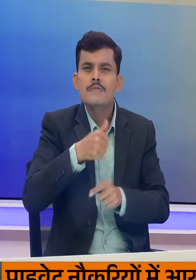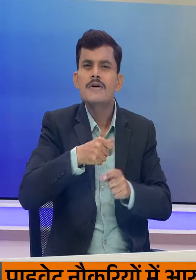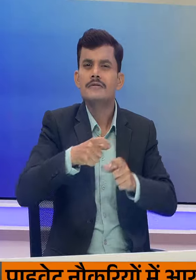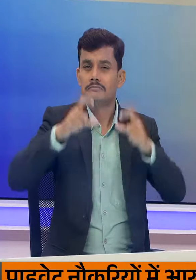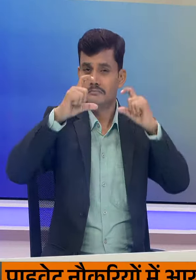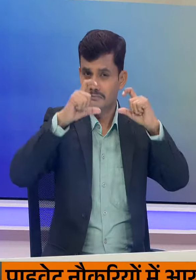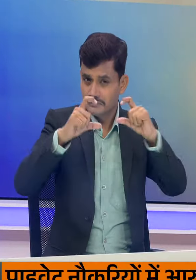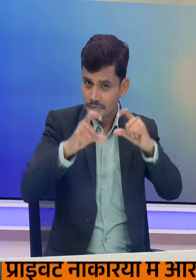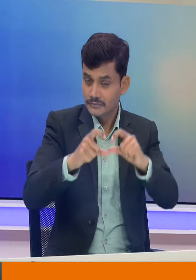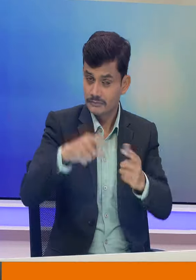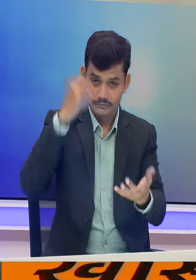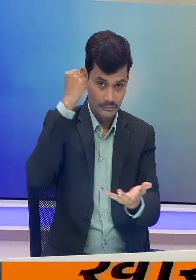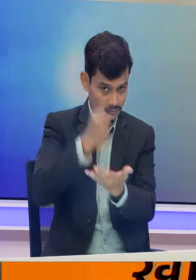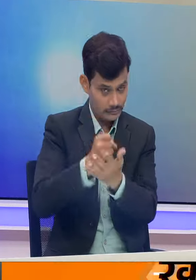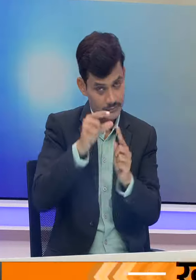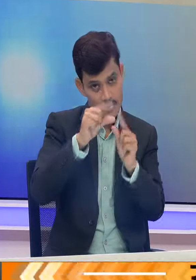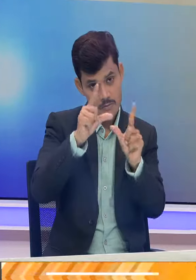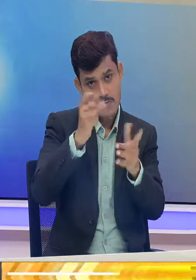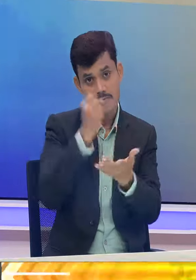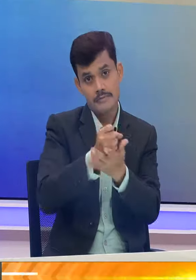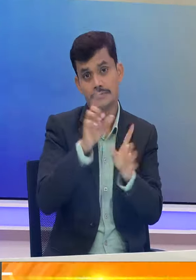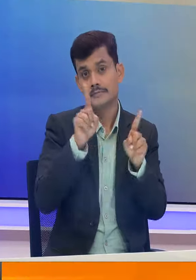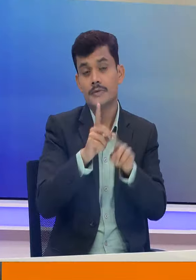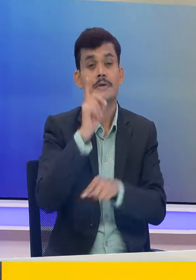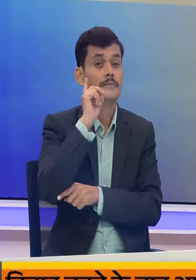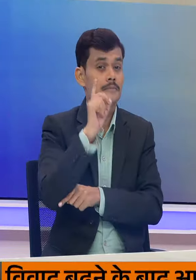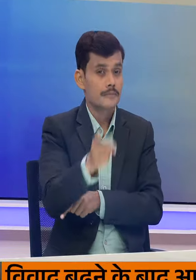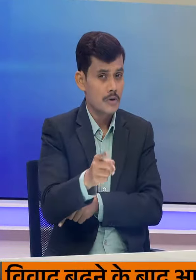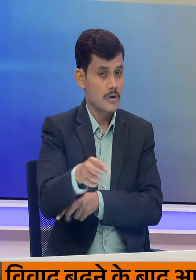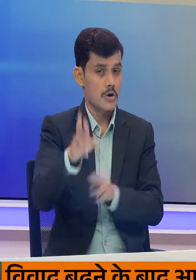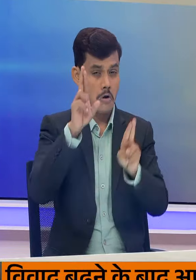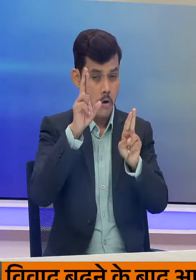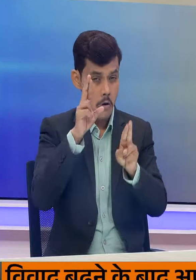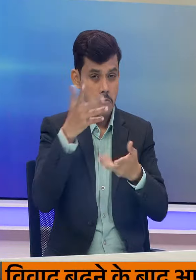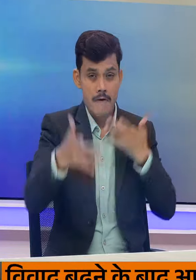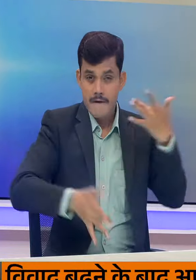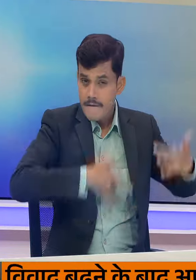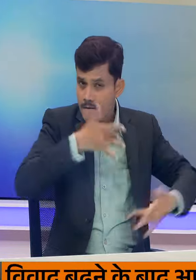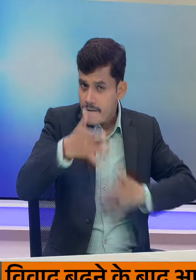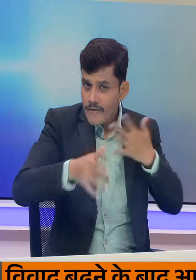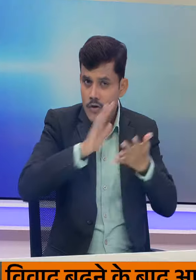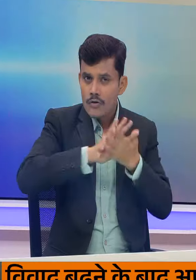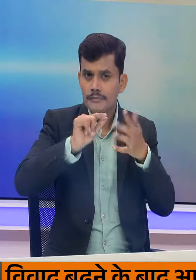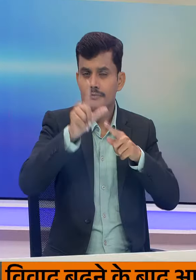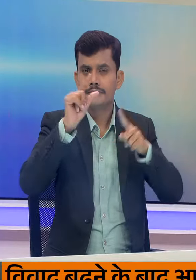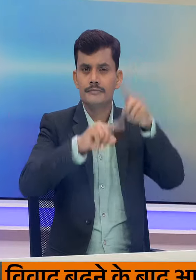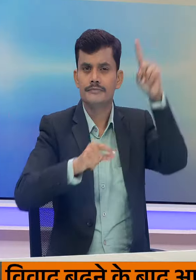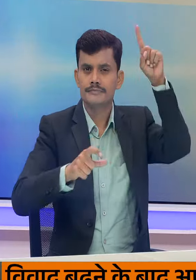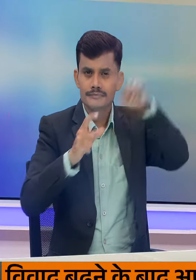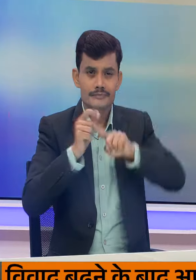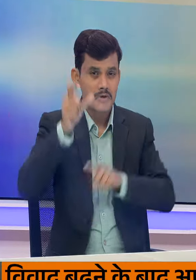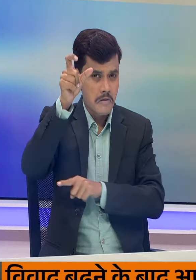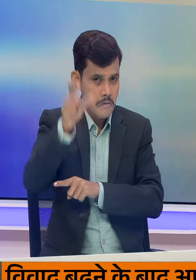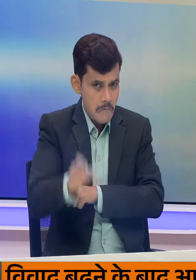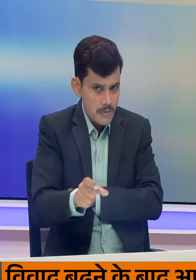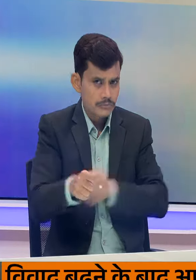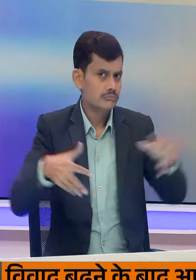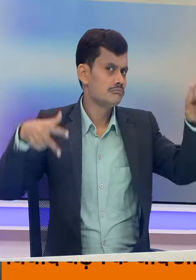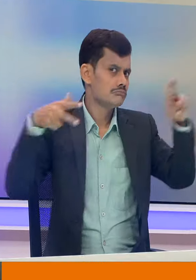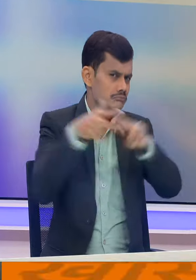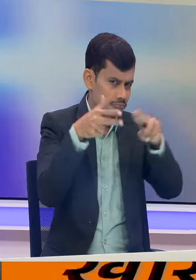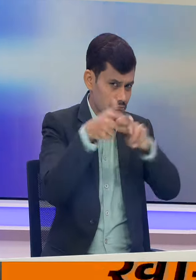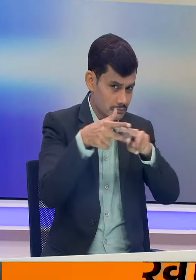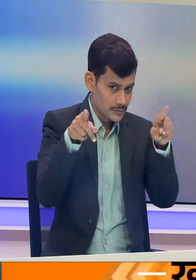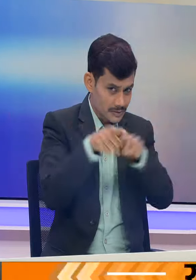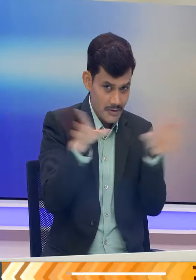उपस्तिति के लिए प्रतिबध है लिकिन ऐसा प्रतीत होता है कि होमलेंड सुरक्षा अधिकारियों ने हस्तिशेप किया है और